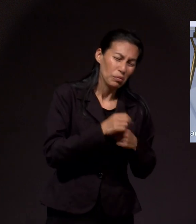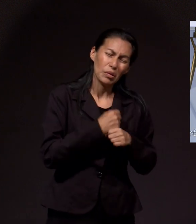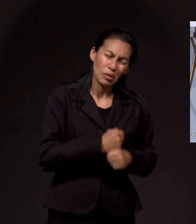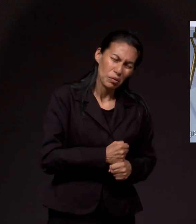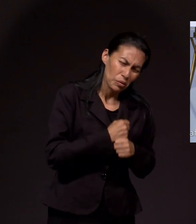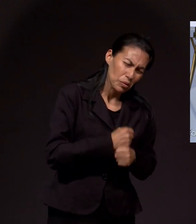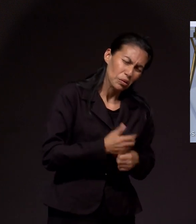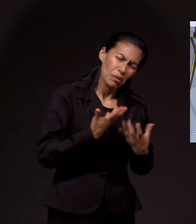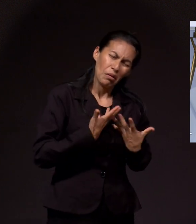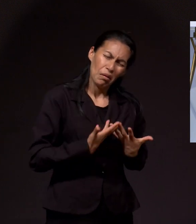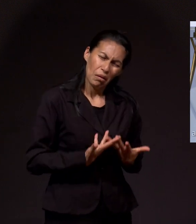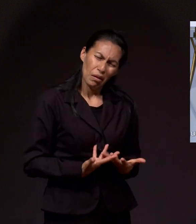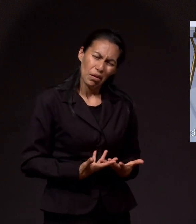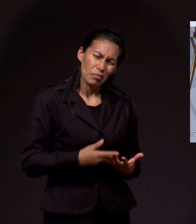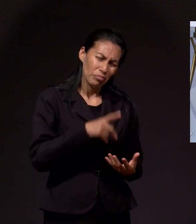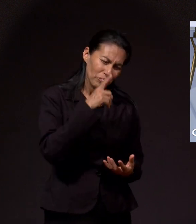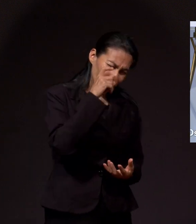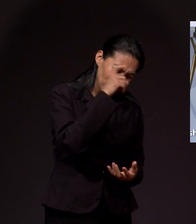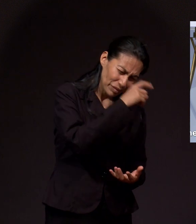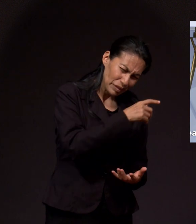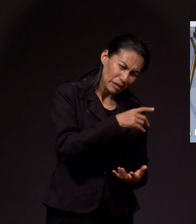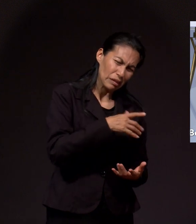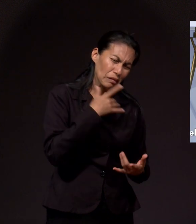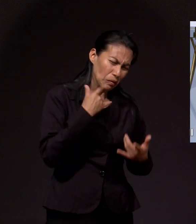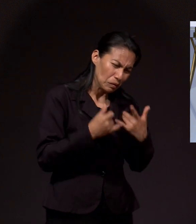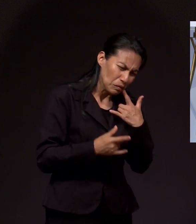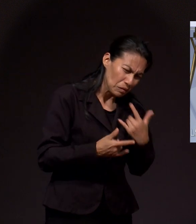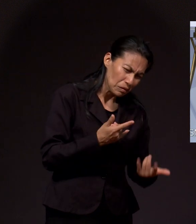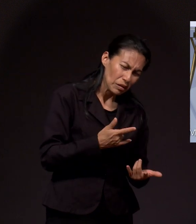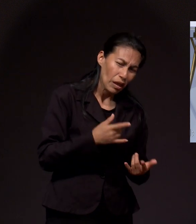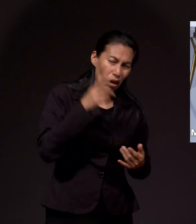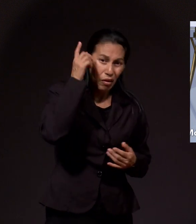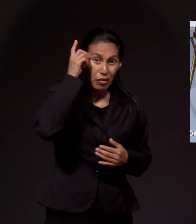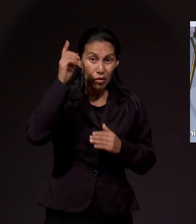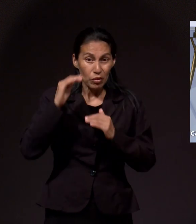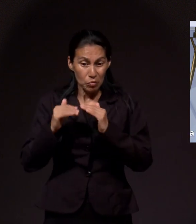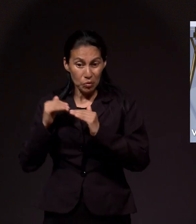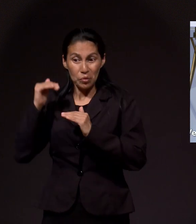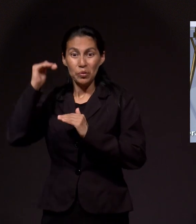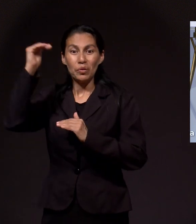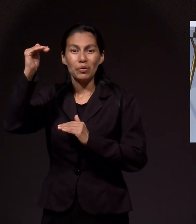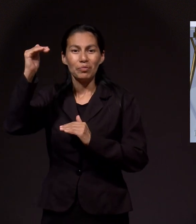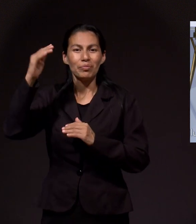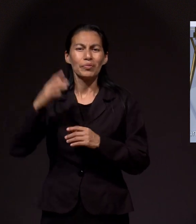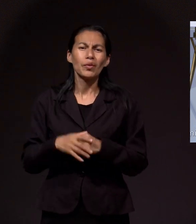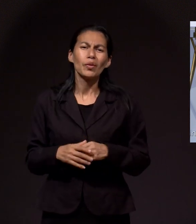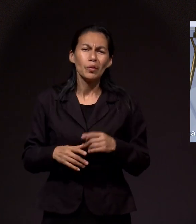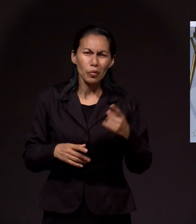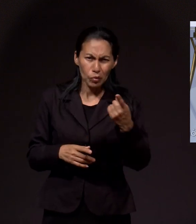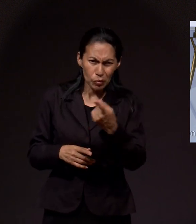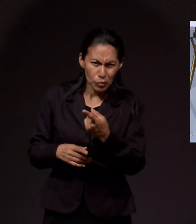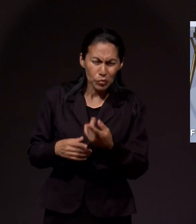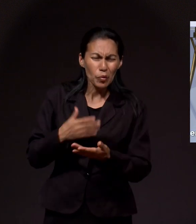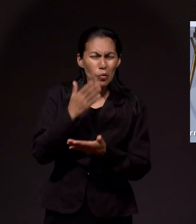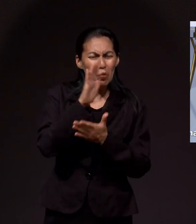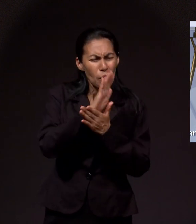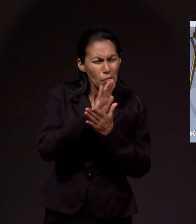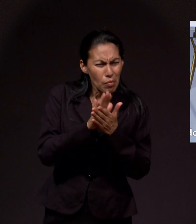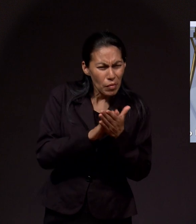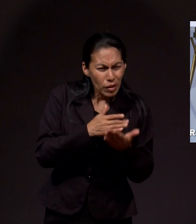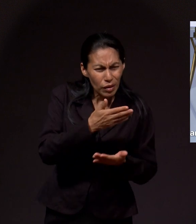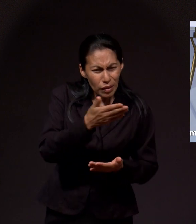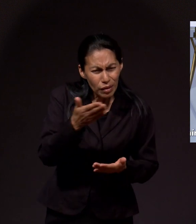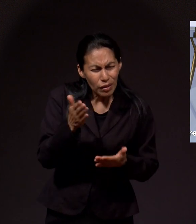es fiel para cumplir sus promesas. Dios, acércate con corazón sencillo,